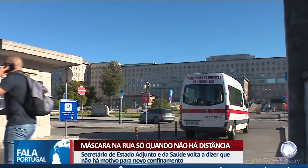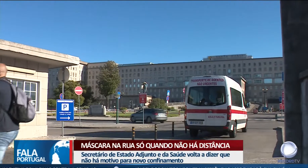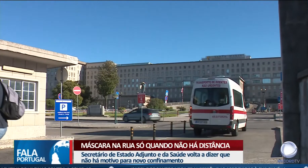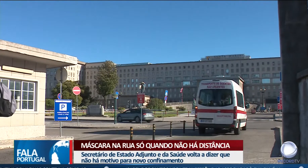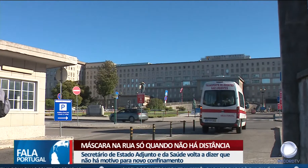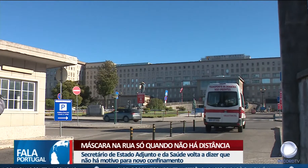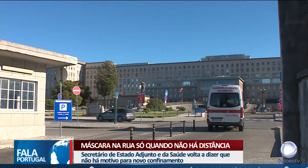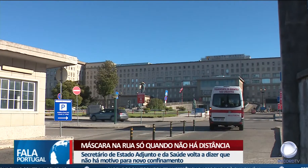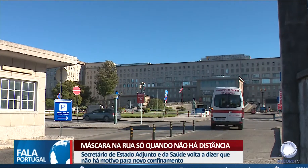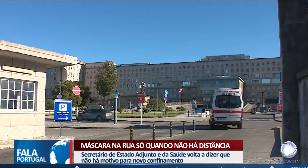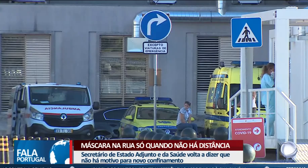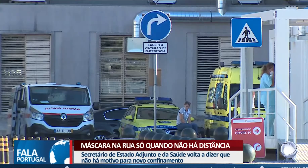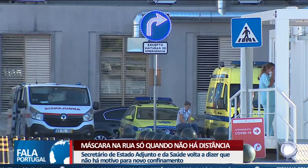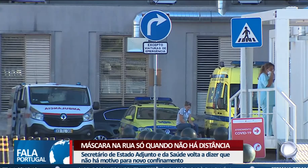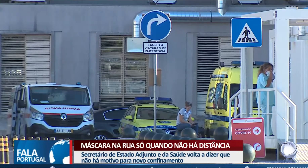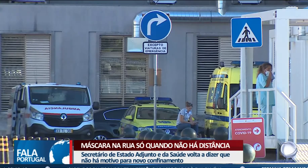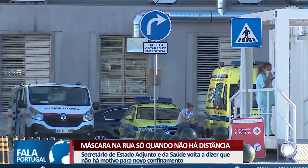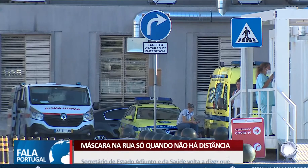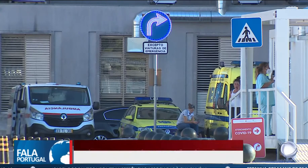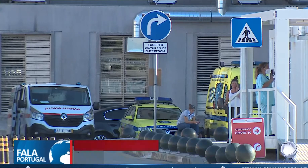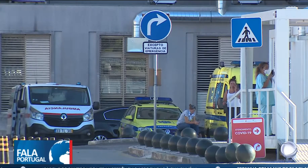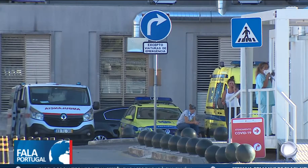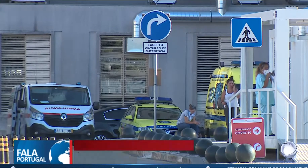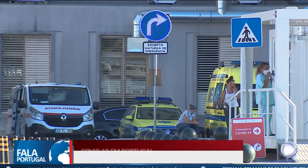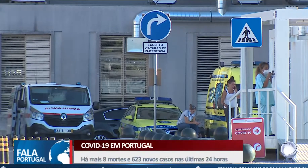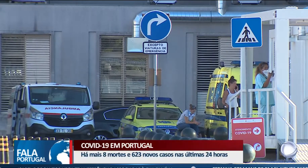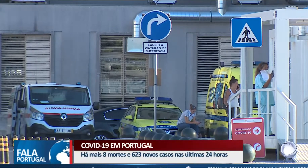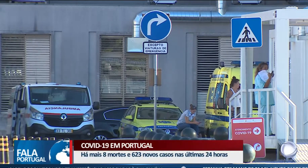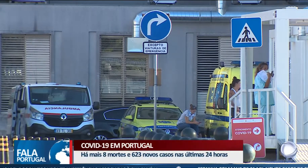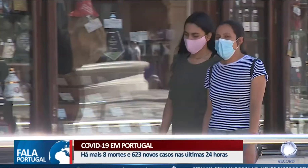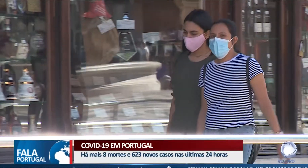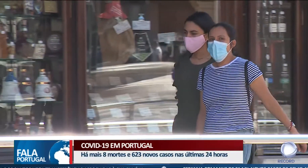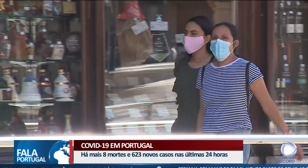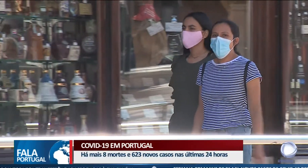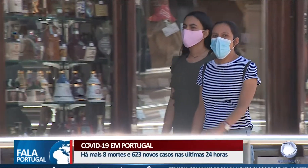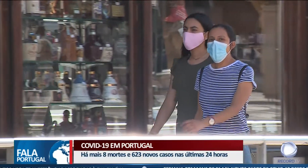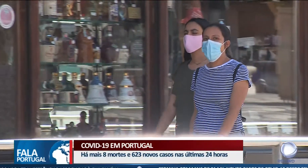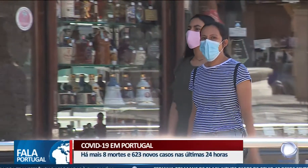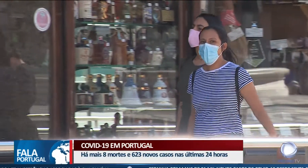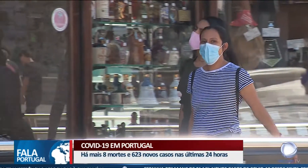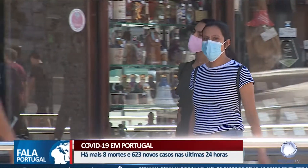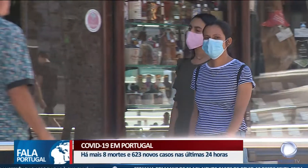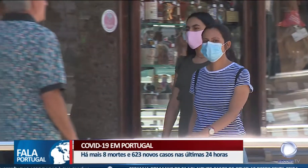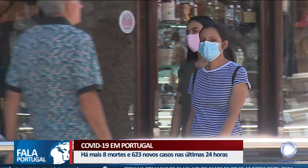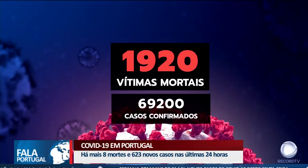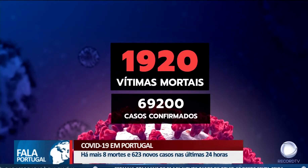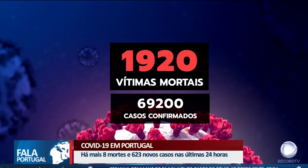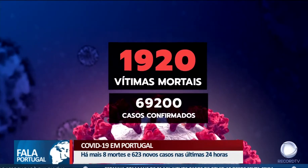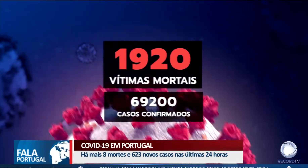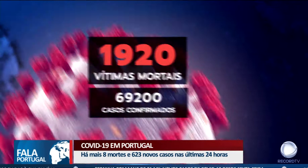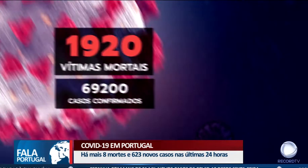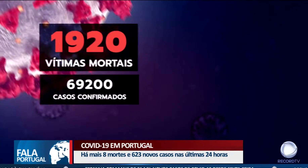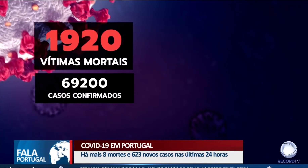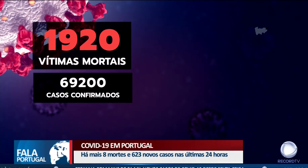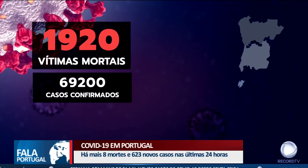de 518, e menos duas nos cuidados intensivos, num total de 61. Desde o início da pandemia, contam-se 1